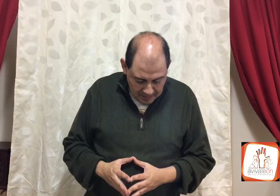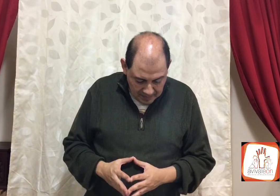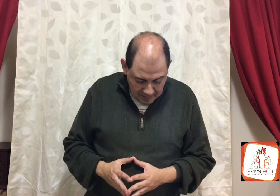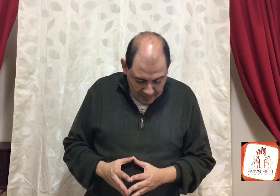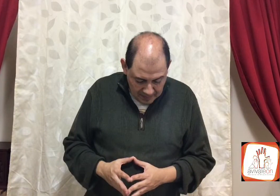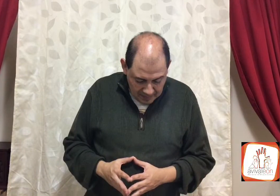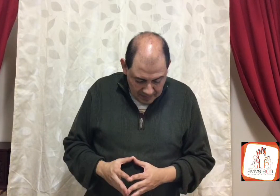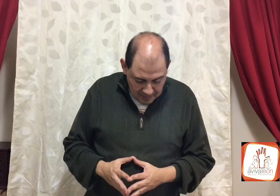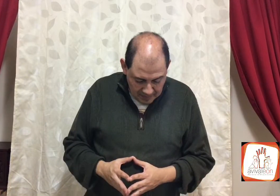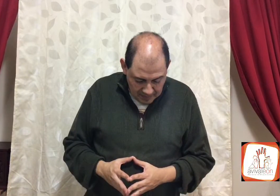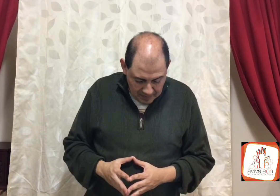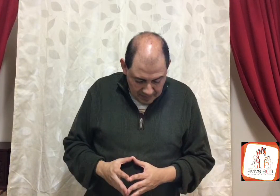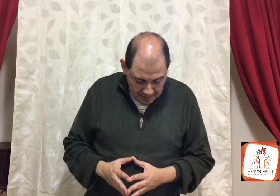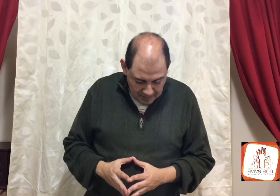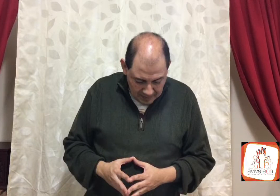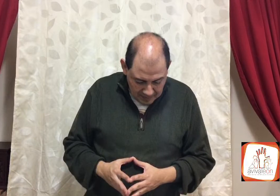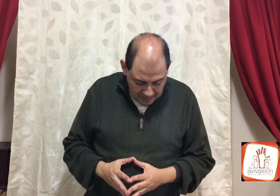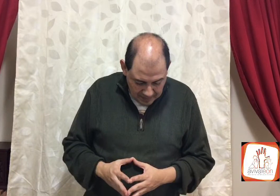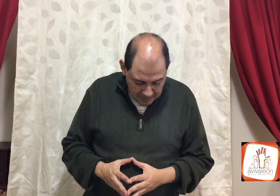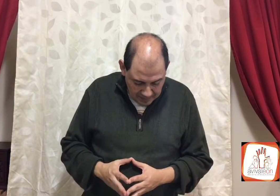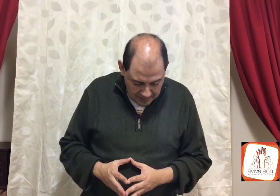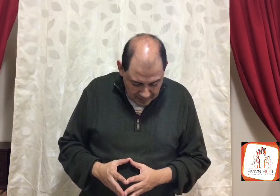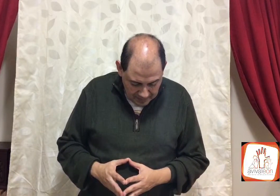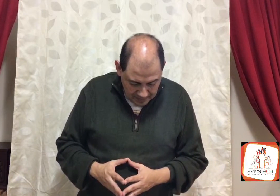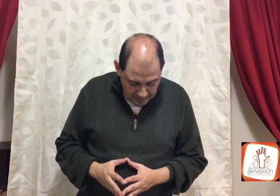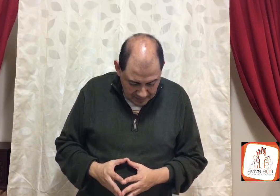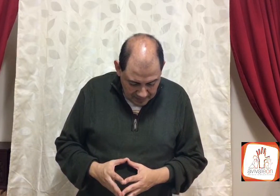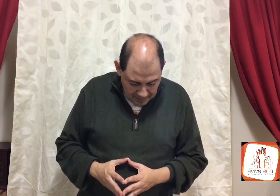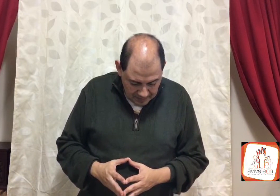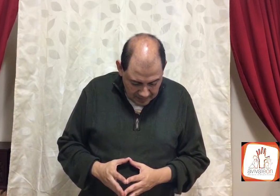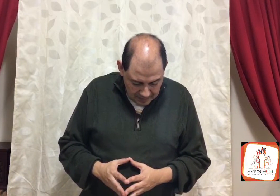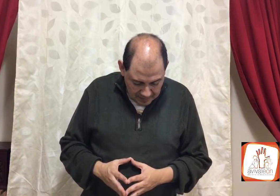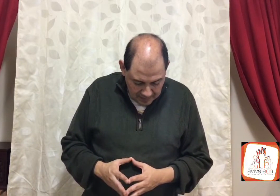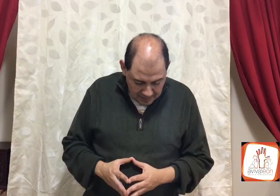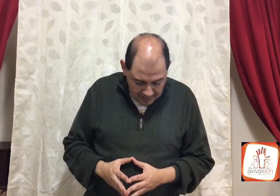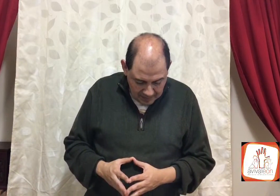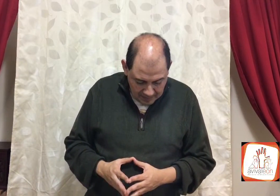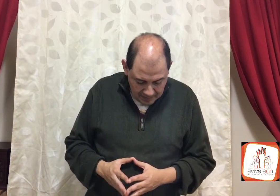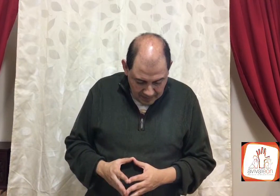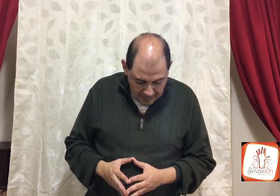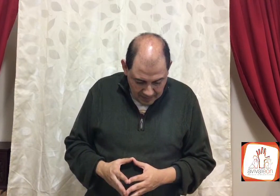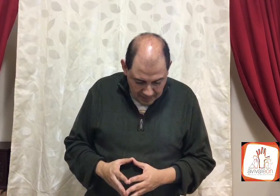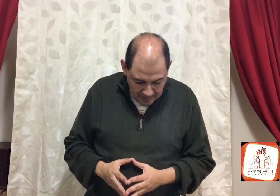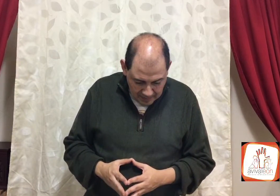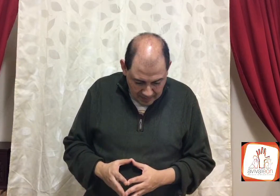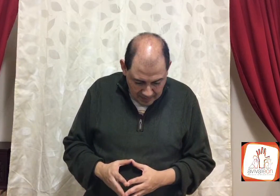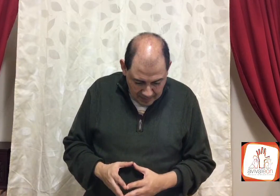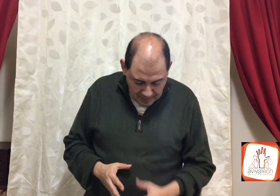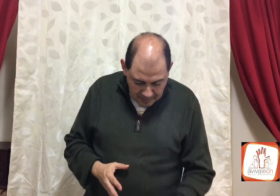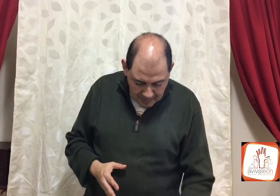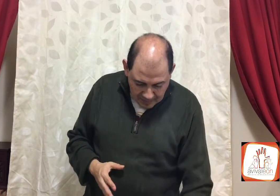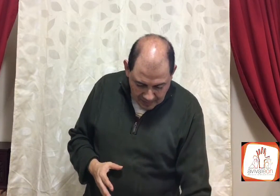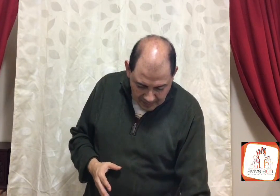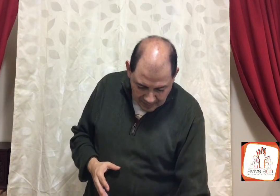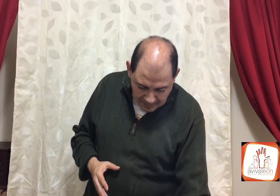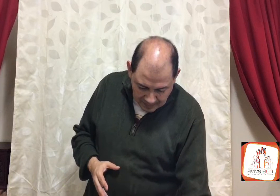pudiera encontrar lugar, y llegando en su camino al monte de Efraín,